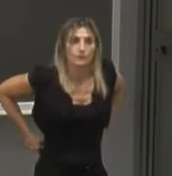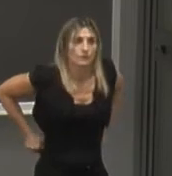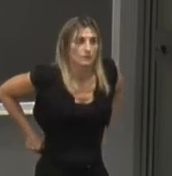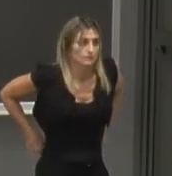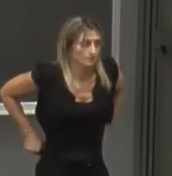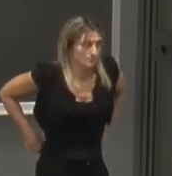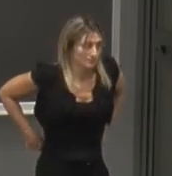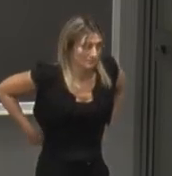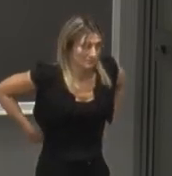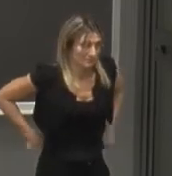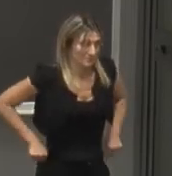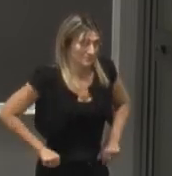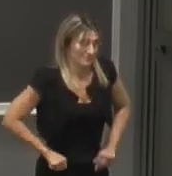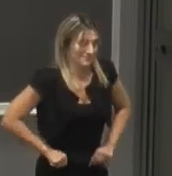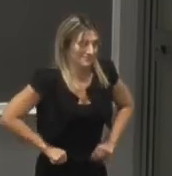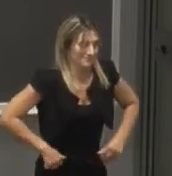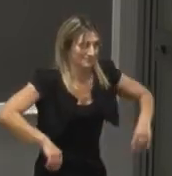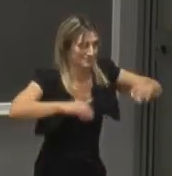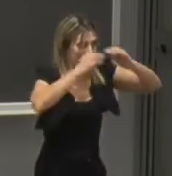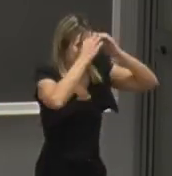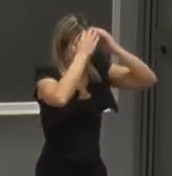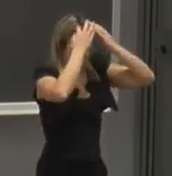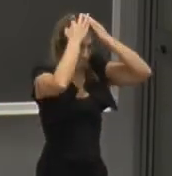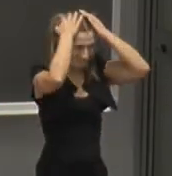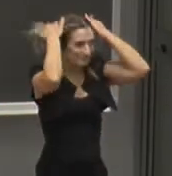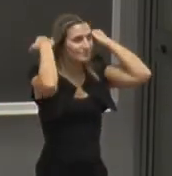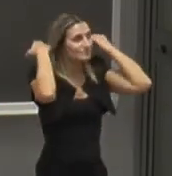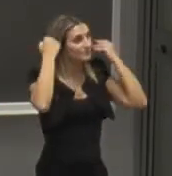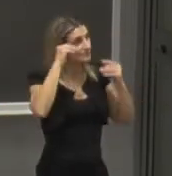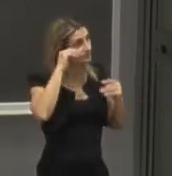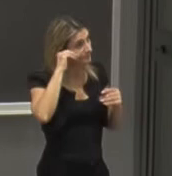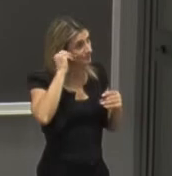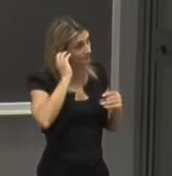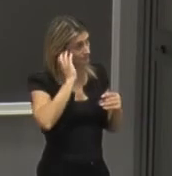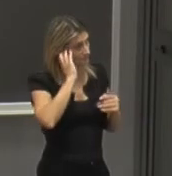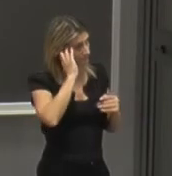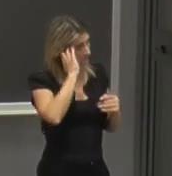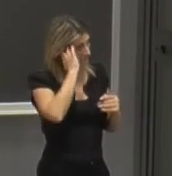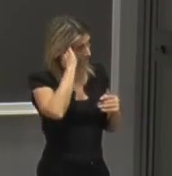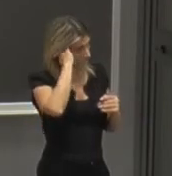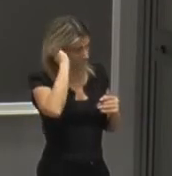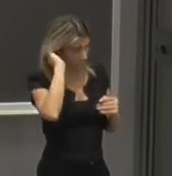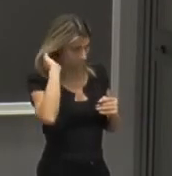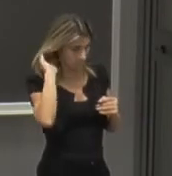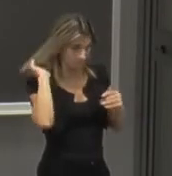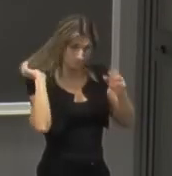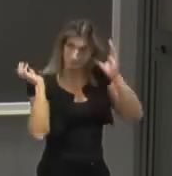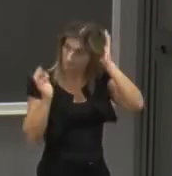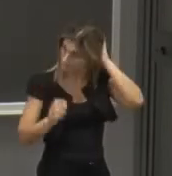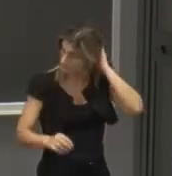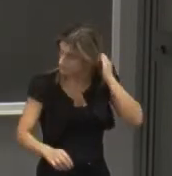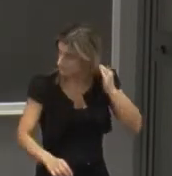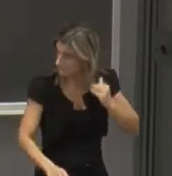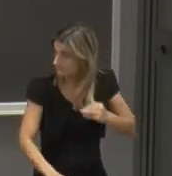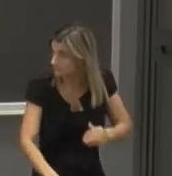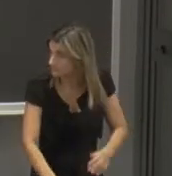è uno dei ripartimenti che ha rimodulato molto l'offerta formativa quindi in questo caso il direttore è stato come dire cooptato per questo